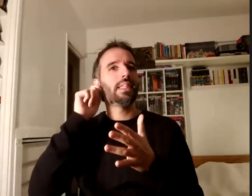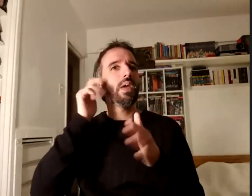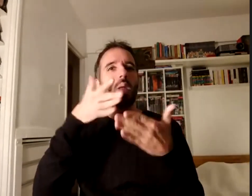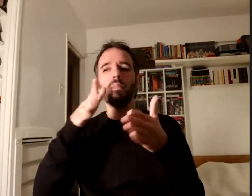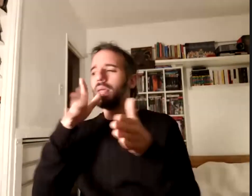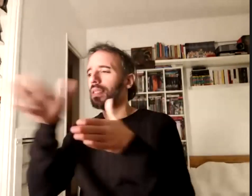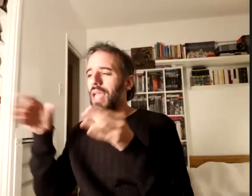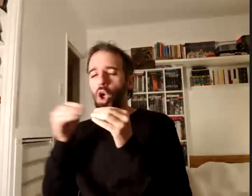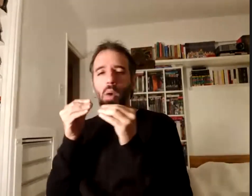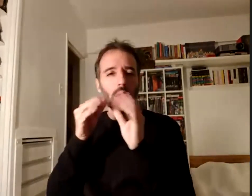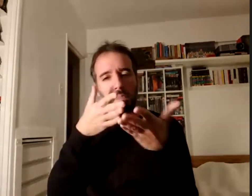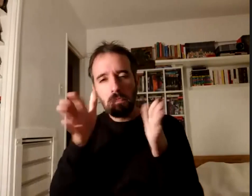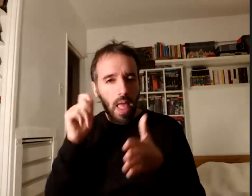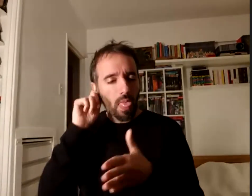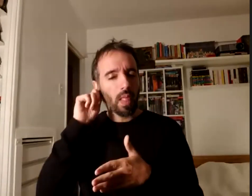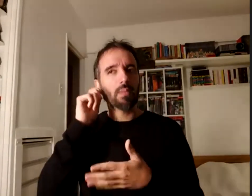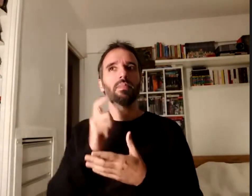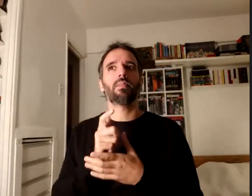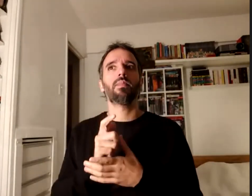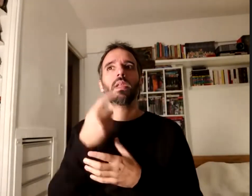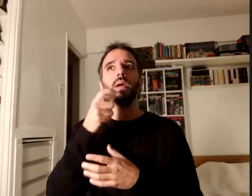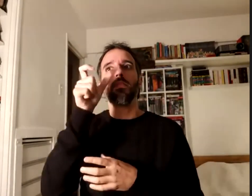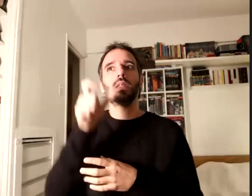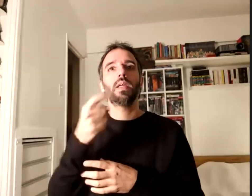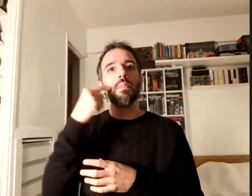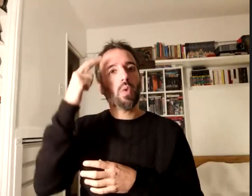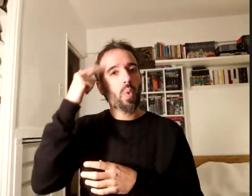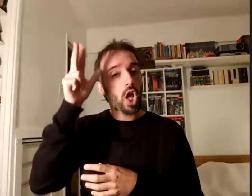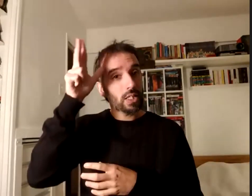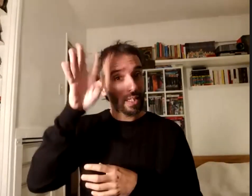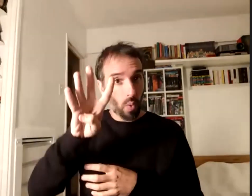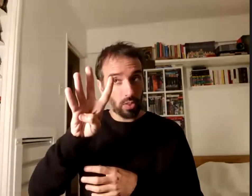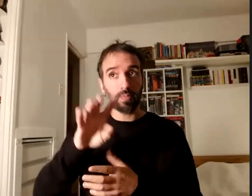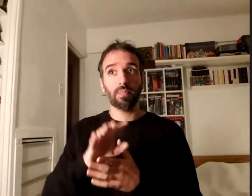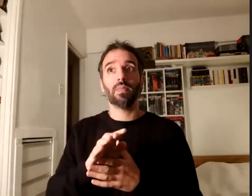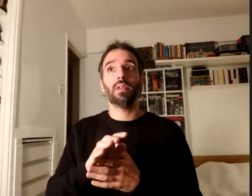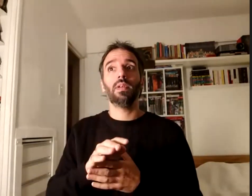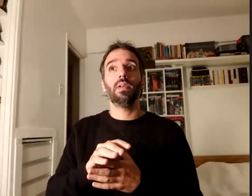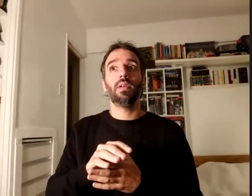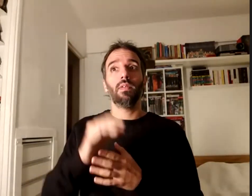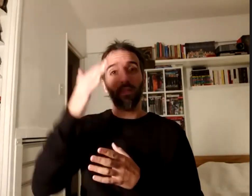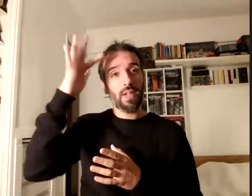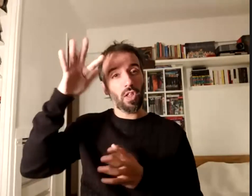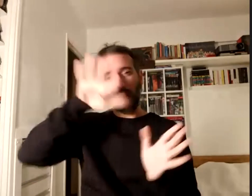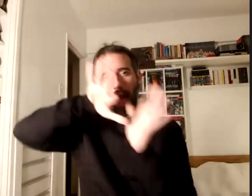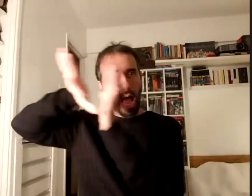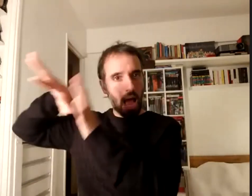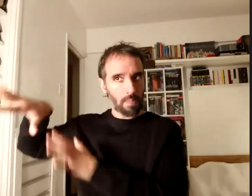entré con exomen de ingreso en el 84 filosofía la daba parte y otras personalidades y